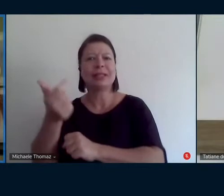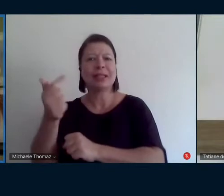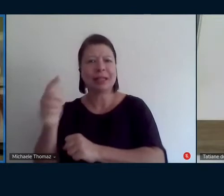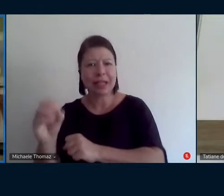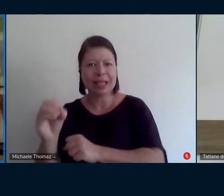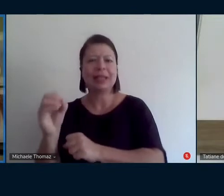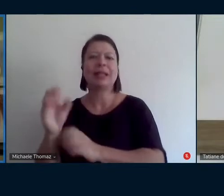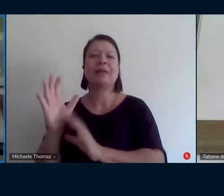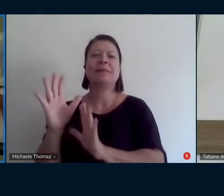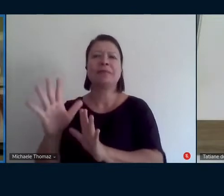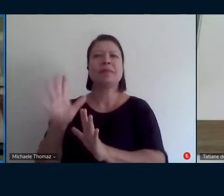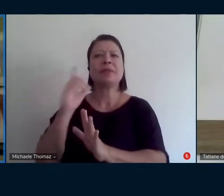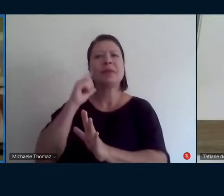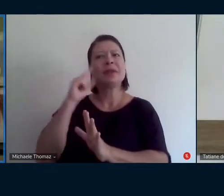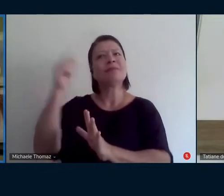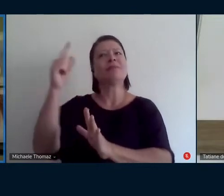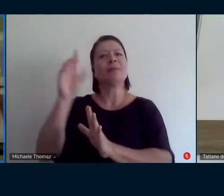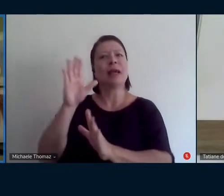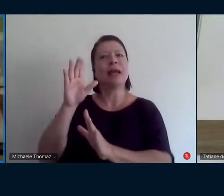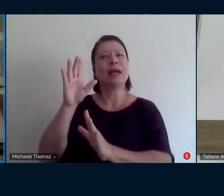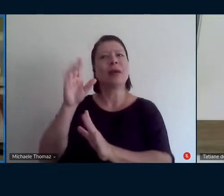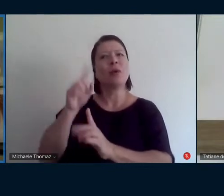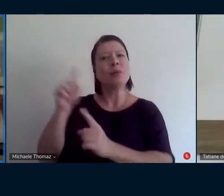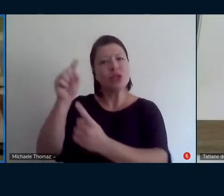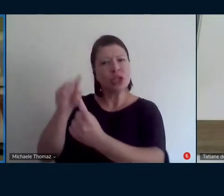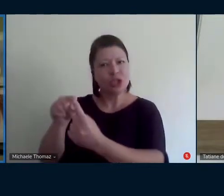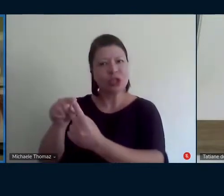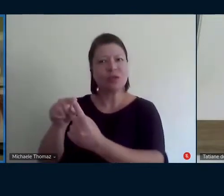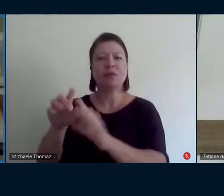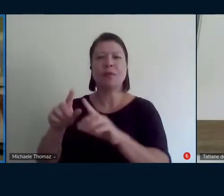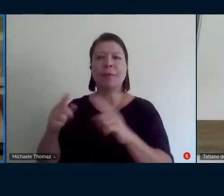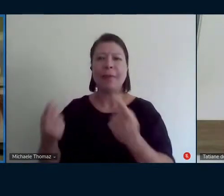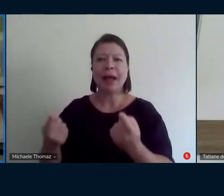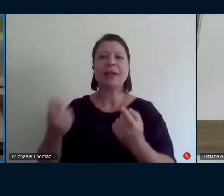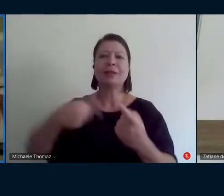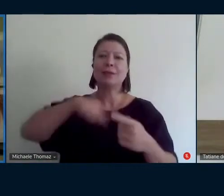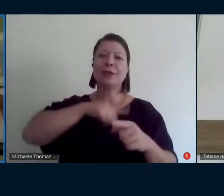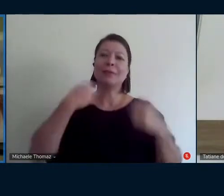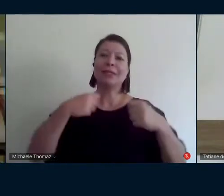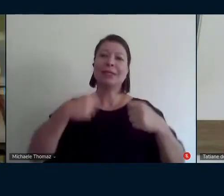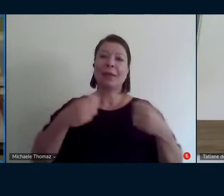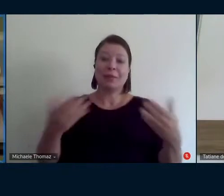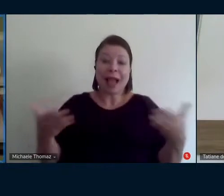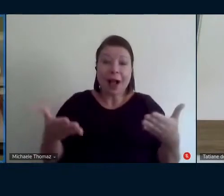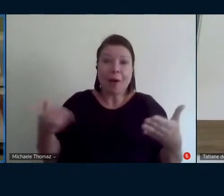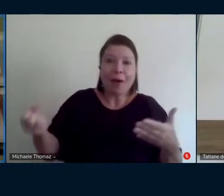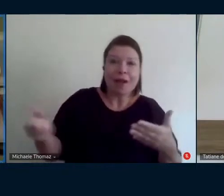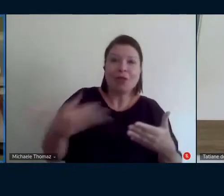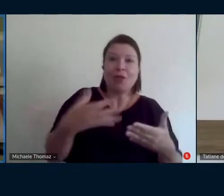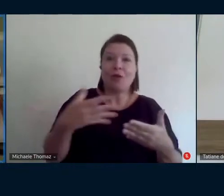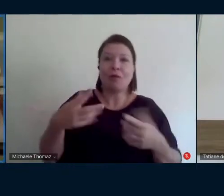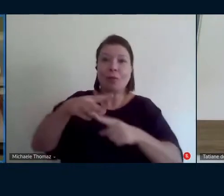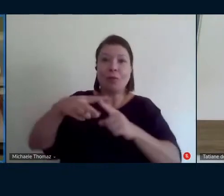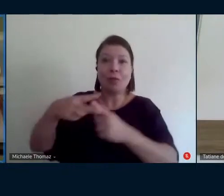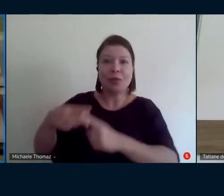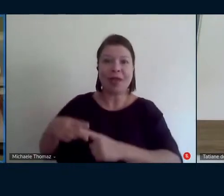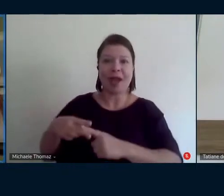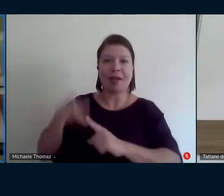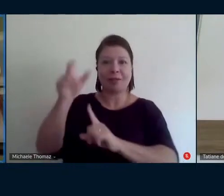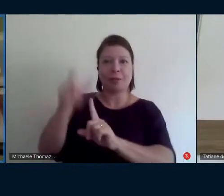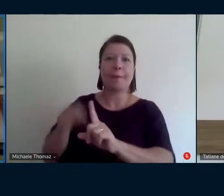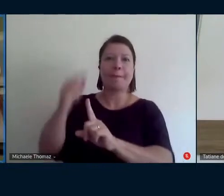uma intencionalidade e eu acho que atualizá-la é urgente né você faz uma discussão